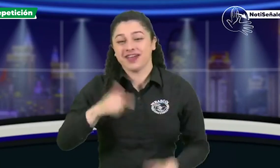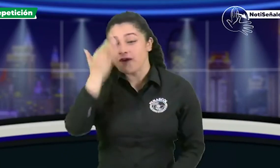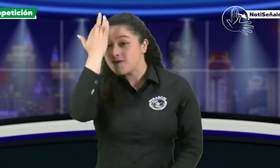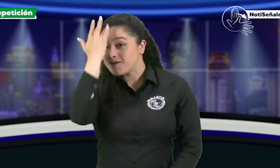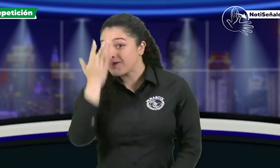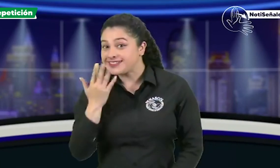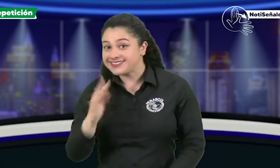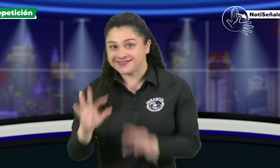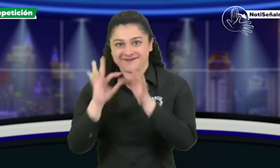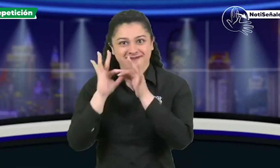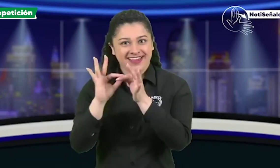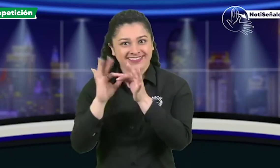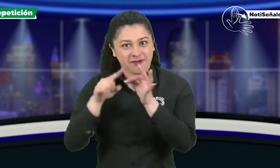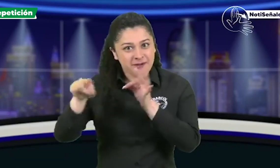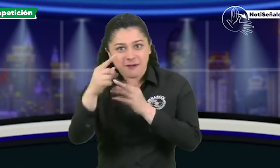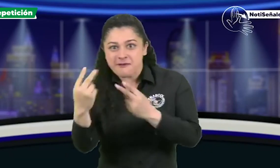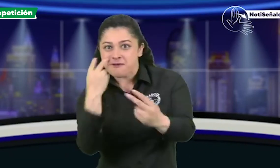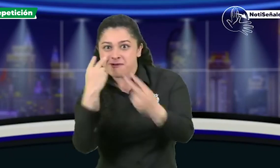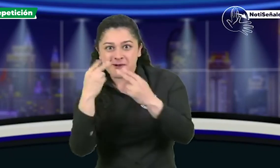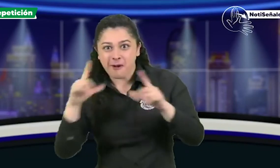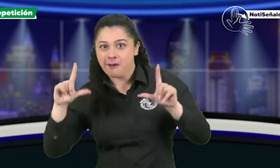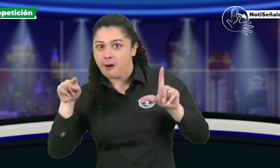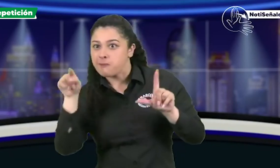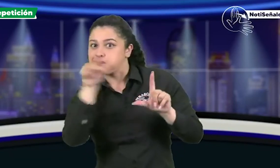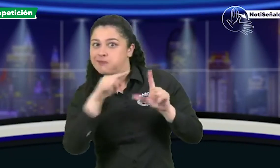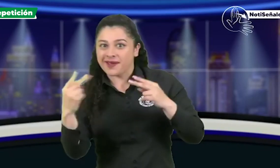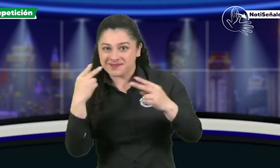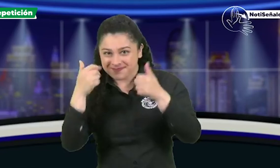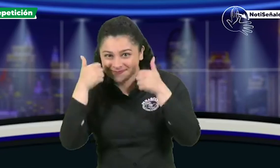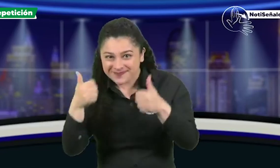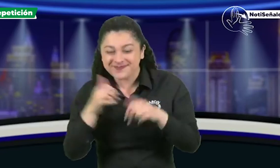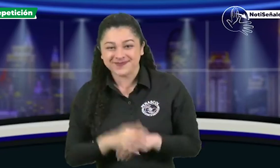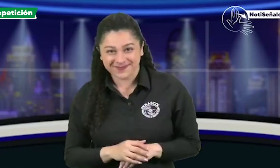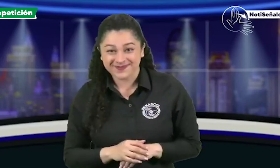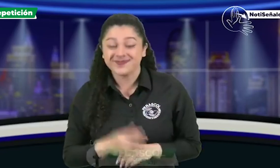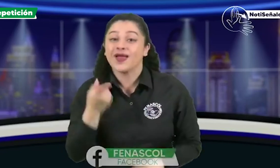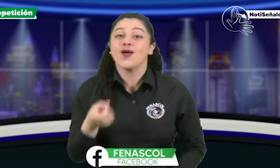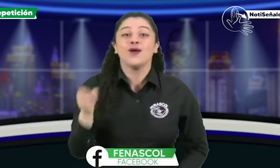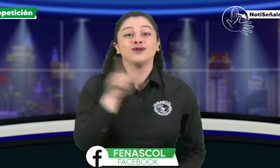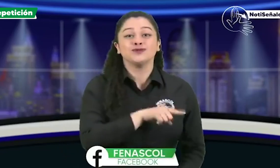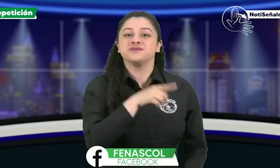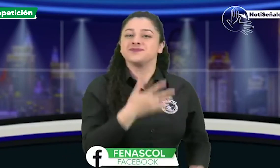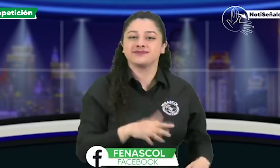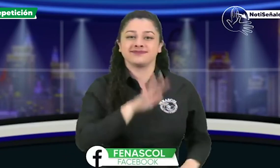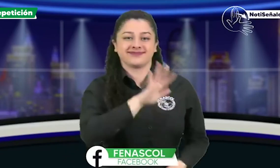Nos están viendo, ¿por dónde? Por el Facebook de Fenascol o por Digital Fenascol también.